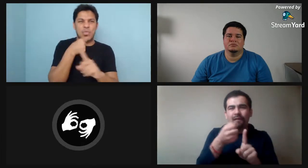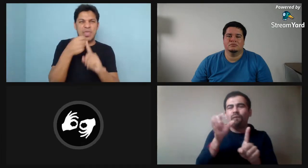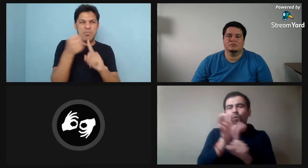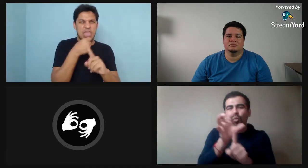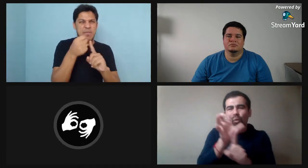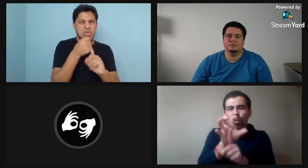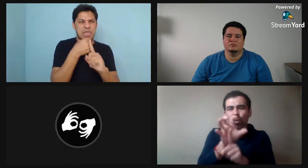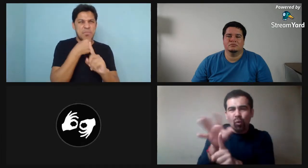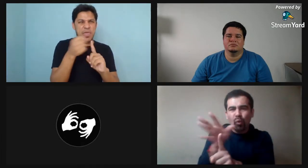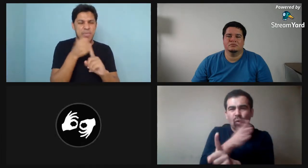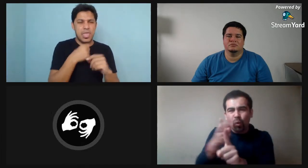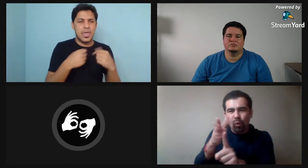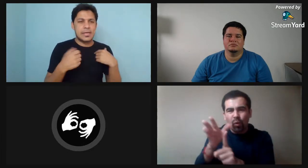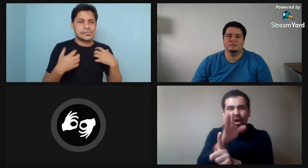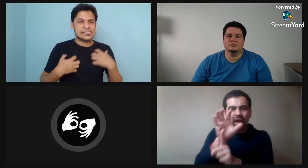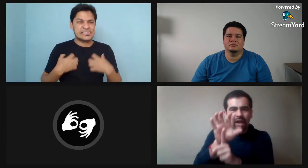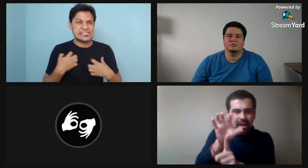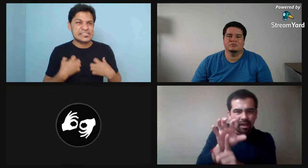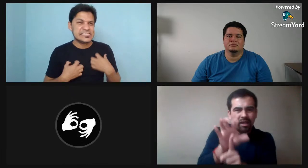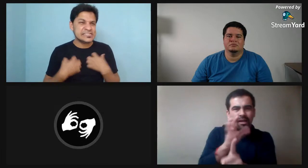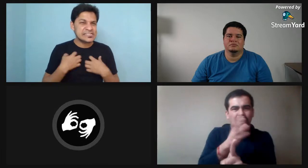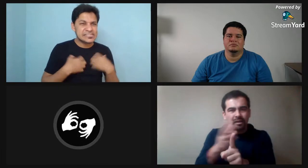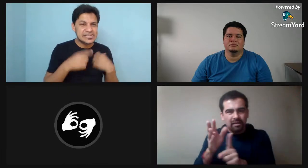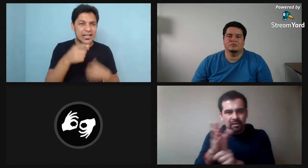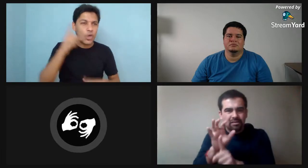he vivido la discriminación, ha habido violencia.